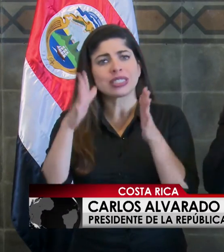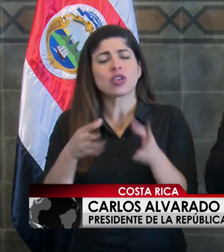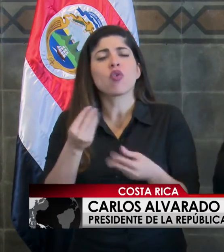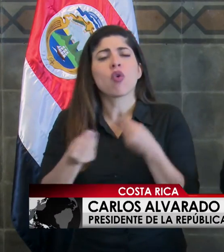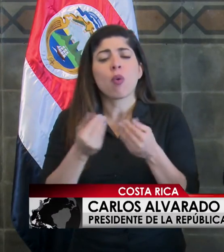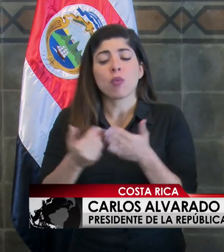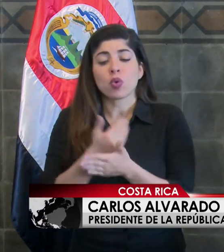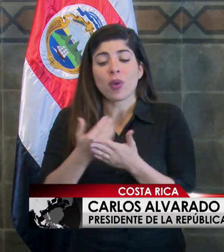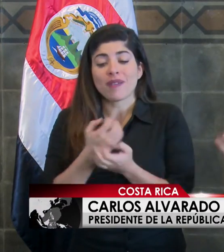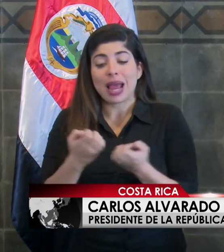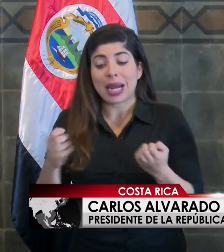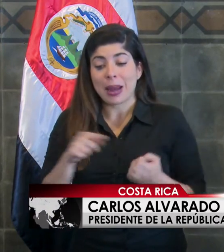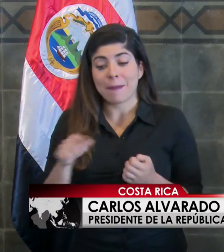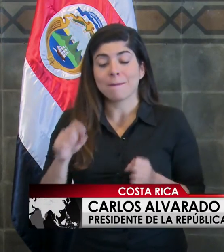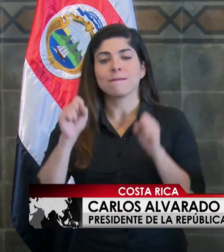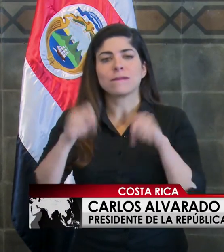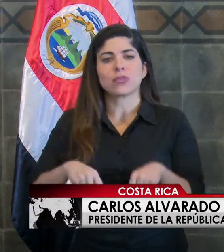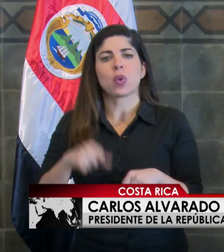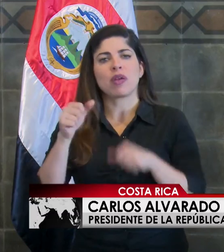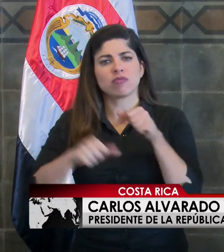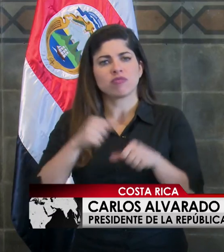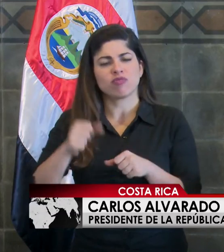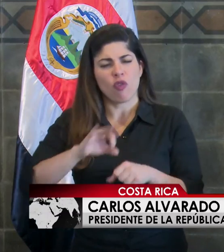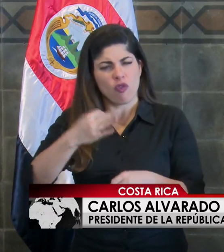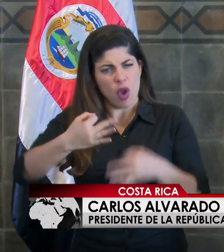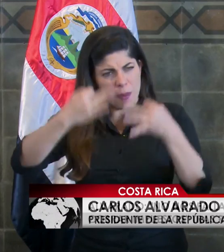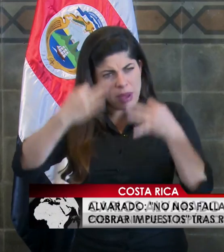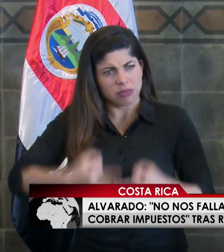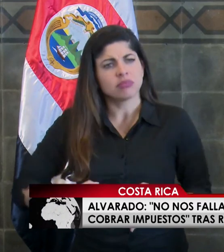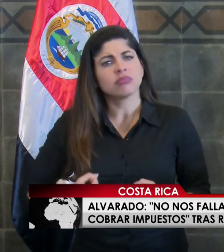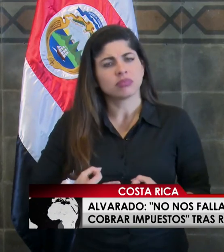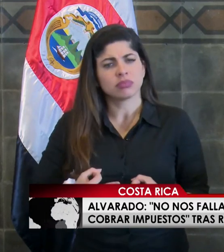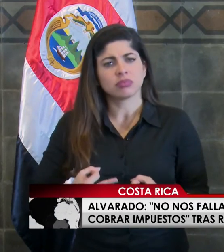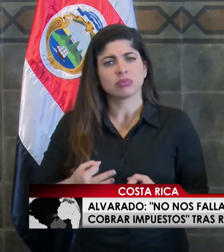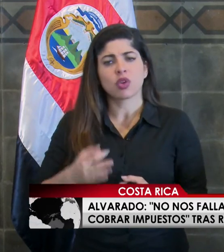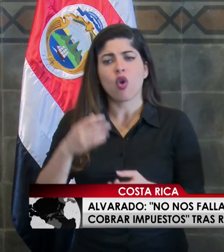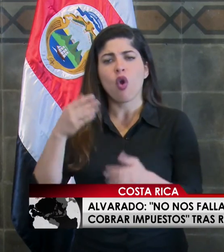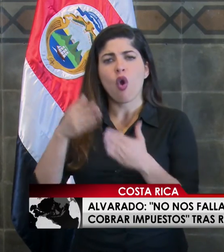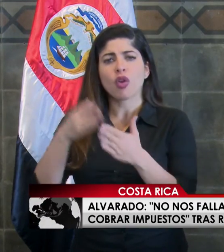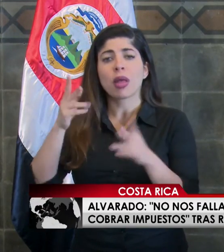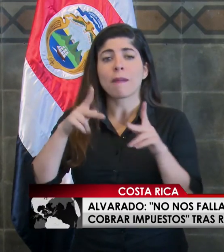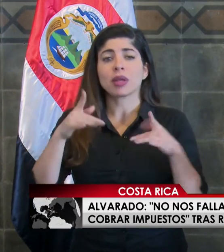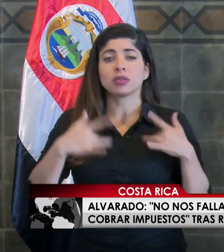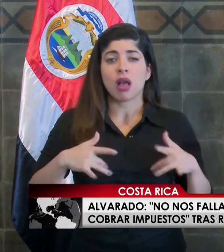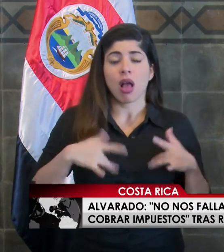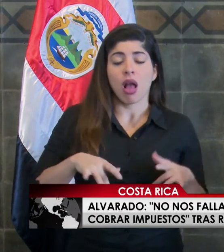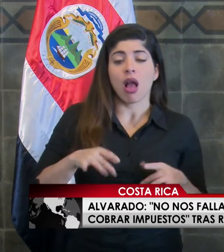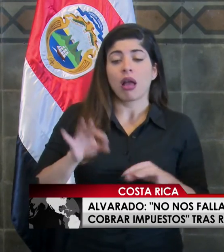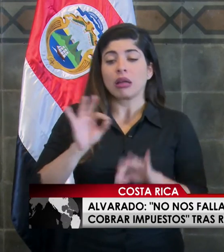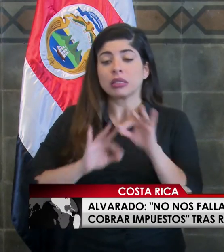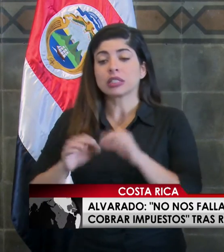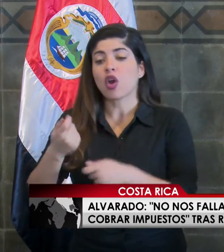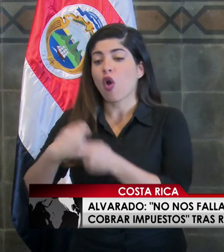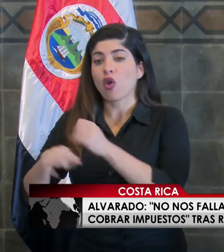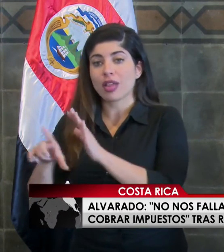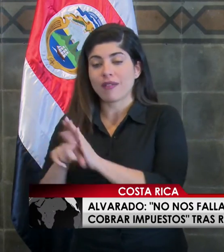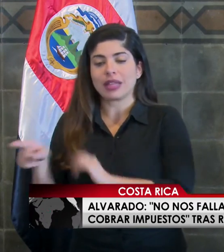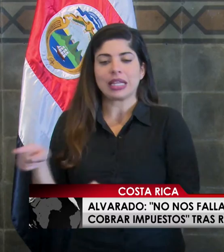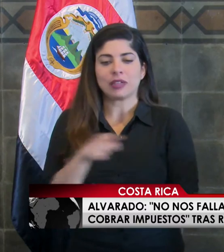con las nuevas herramientas va a combatir con determinación la ilusión, la evasión y el contrabando.